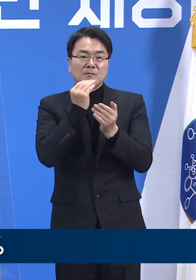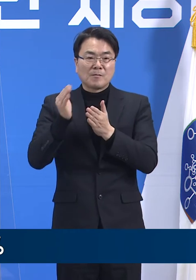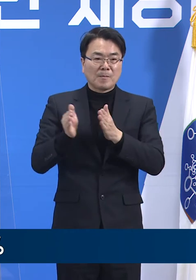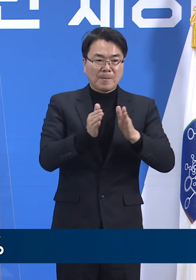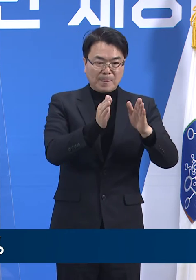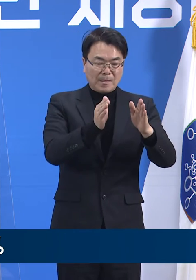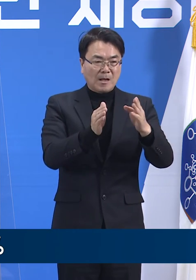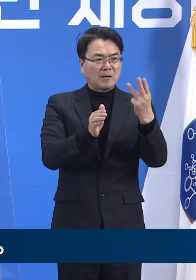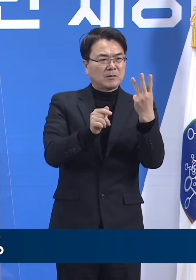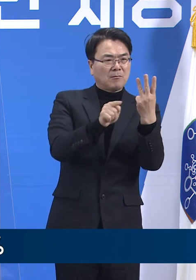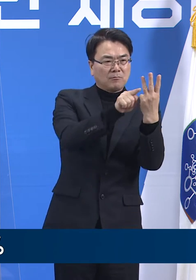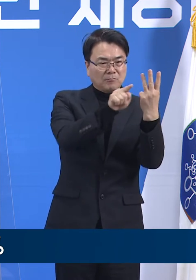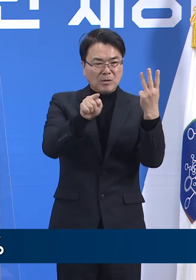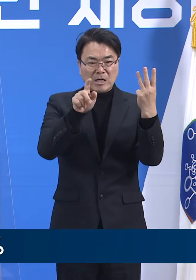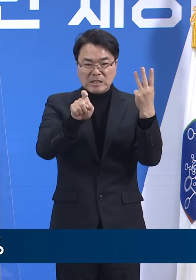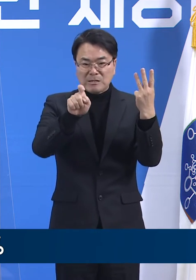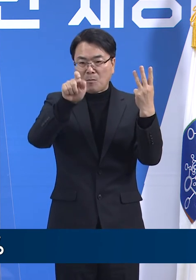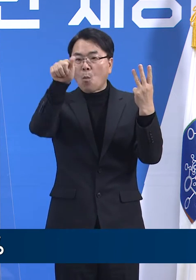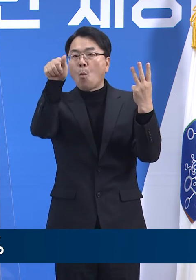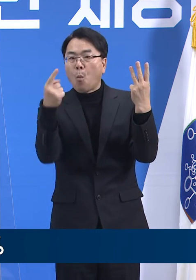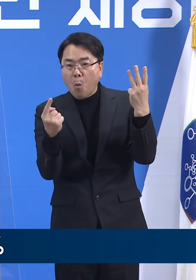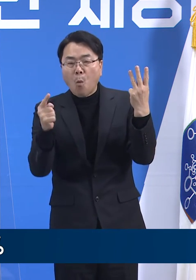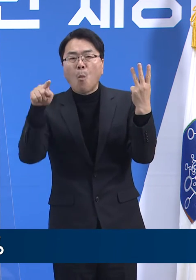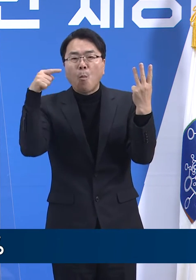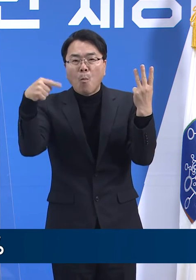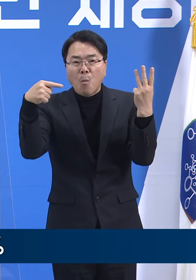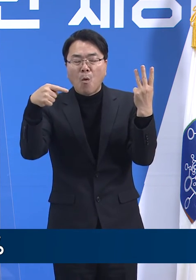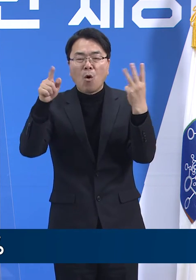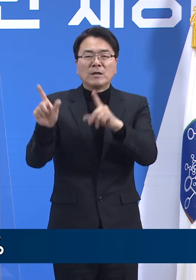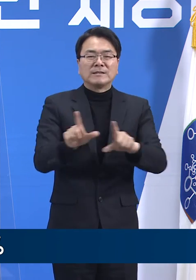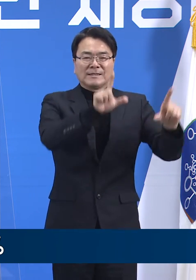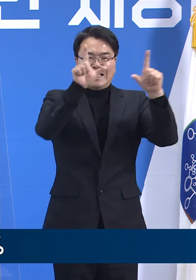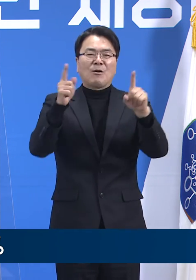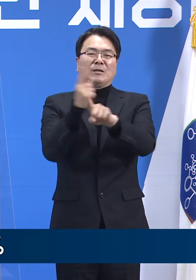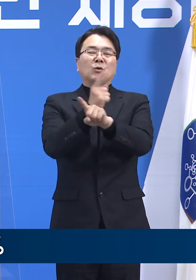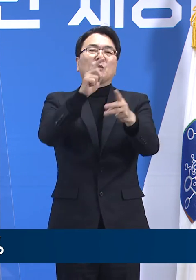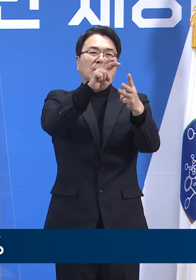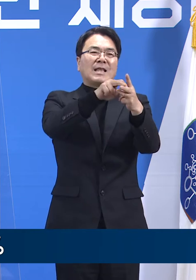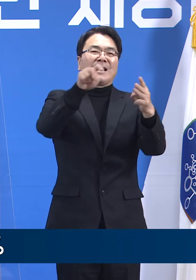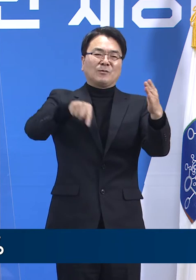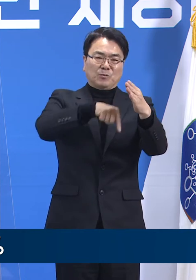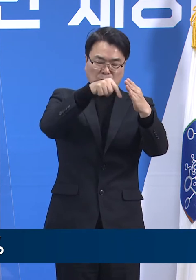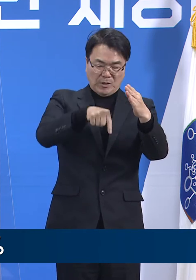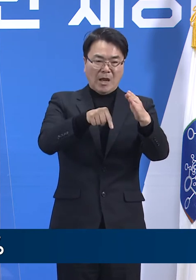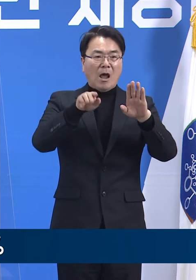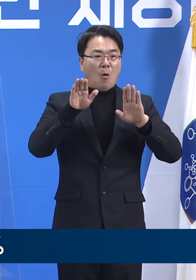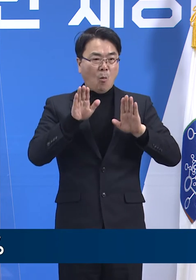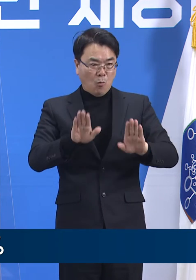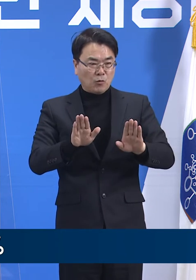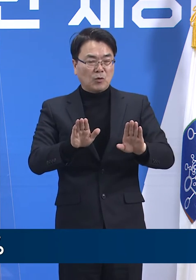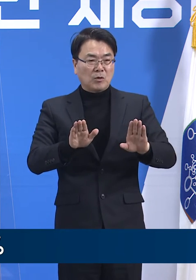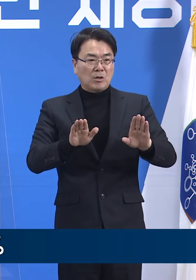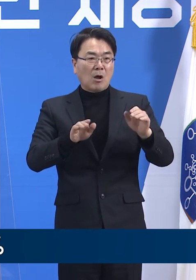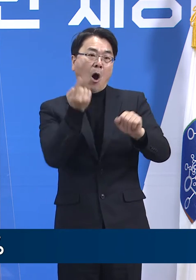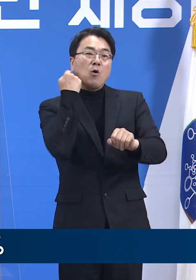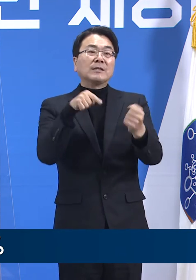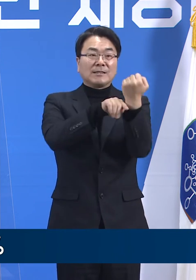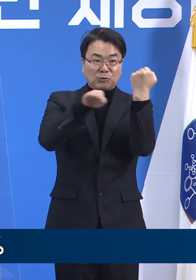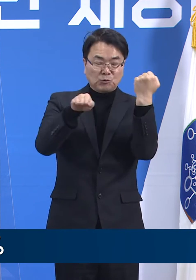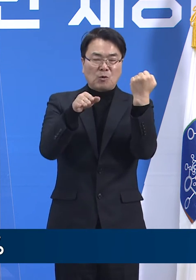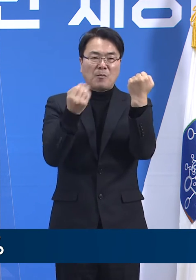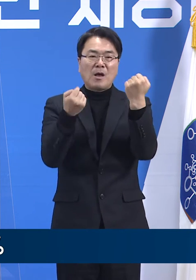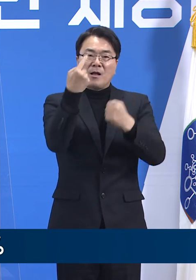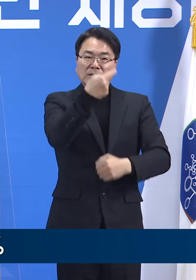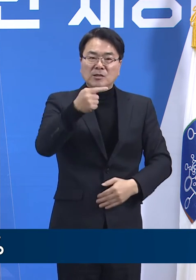제3호부터 제10호 등 7개 일반생활치료센터에는 12월 30일 18시 기준 1